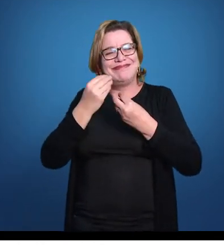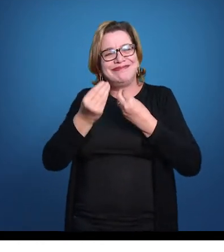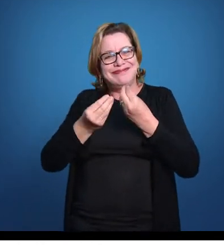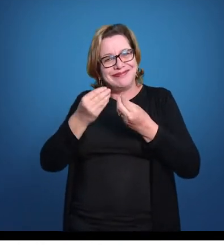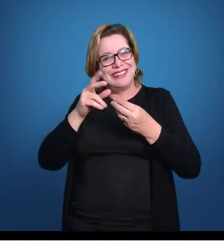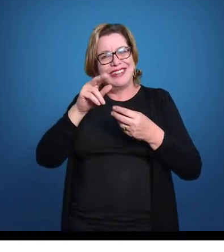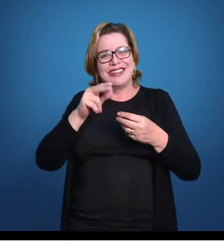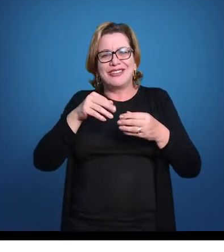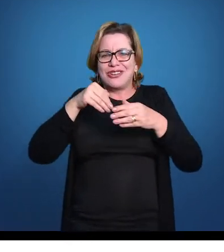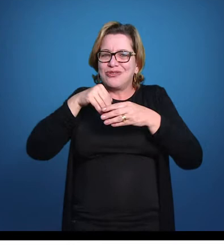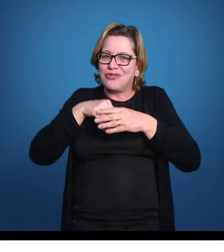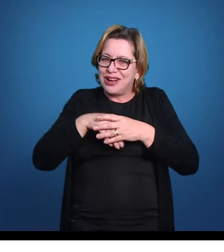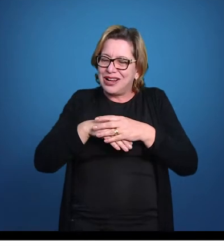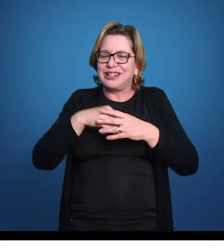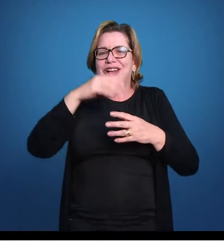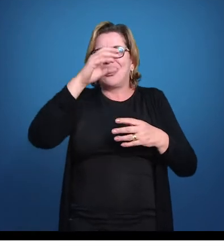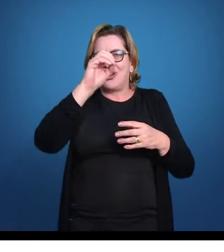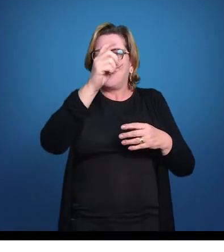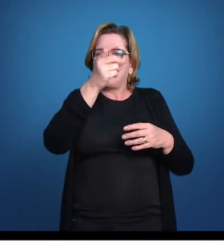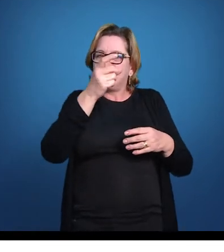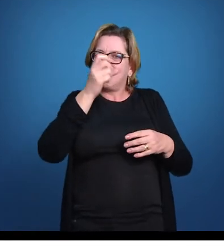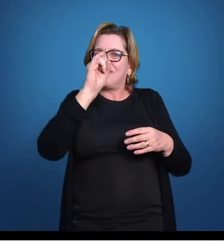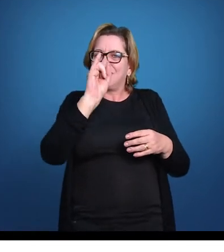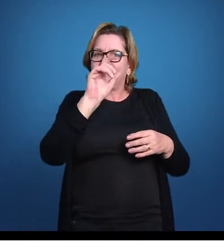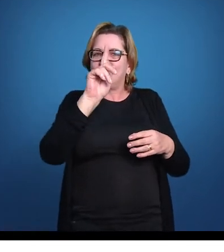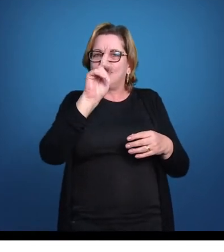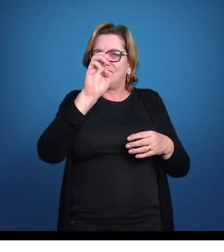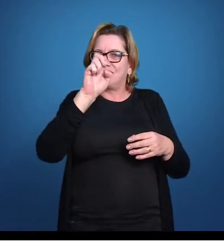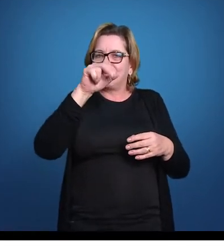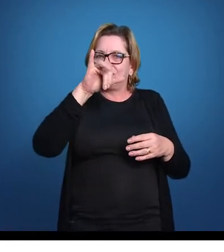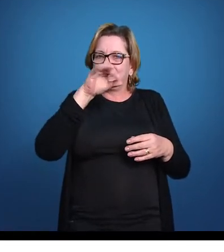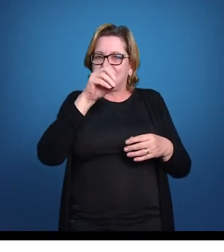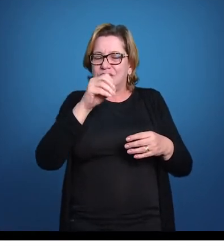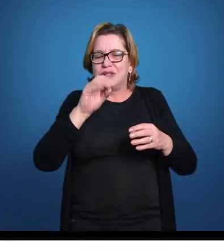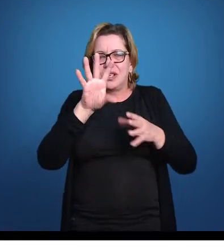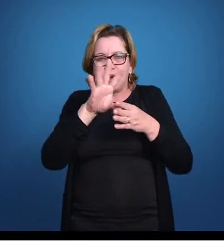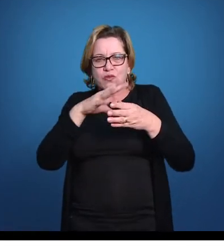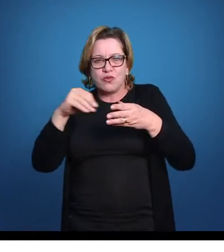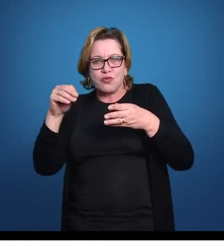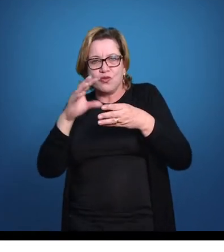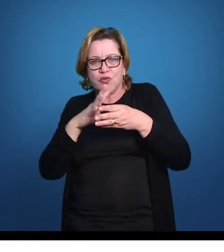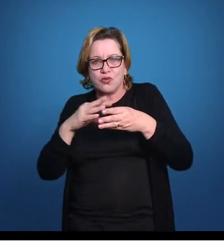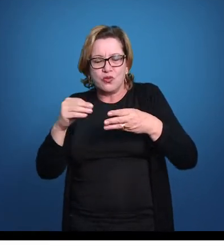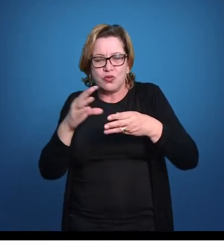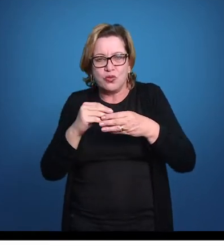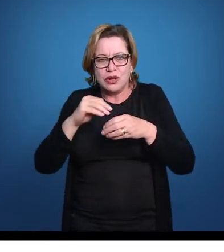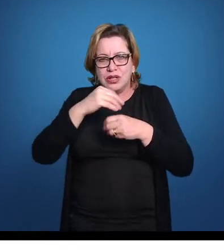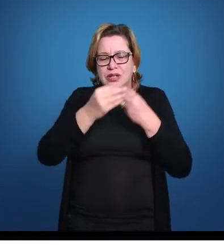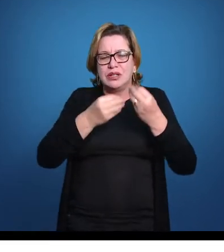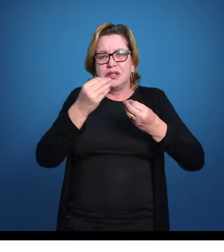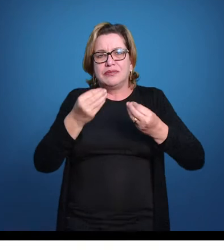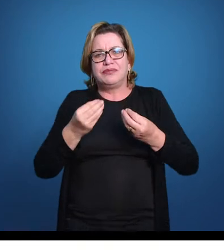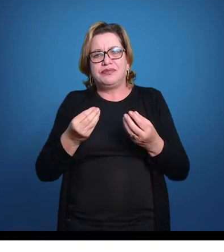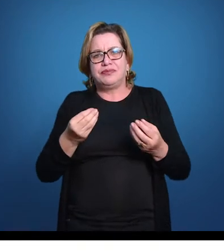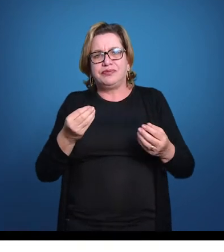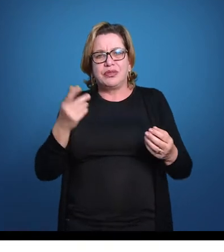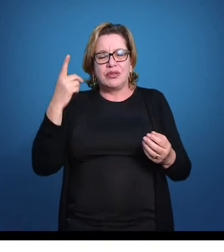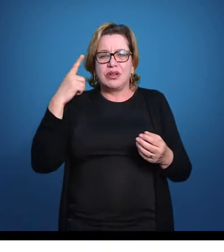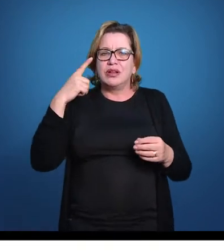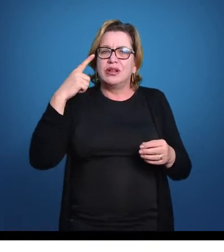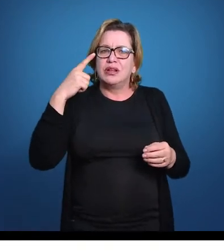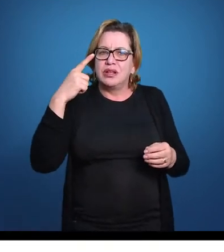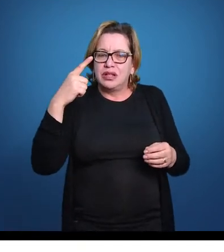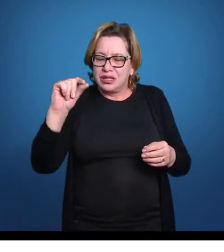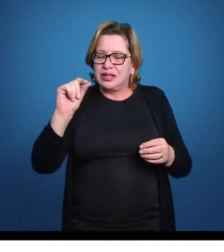um armazenamento de oxigênio ali. E ele consegue extrair, com vasos sanguíneos ao redor dessa bexiga natatória, consegue